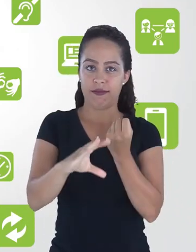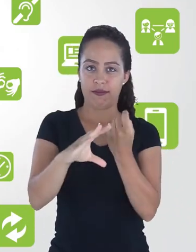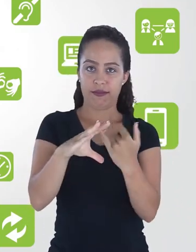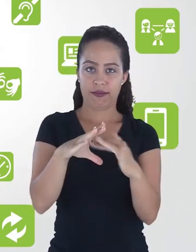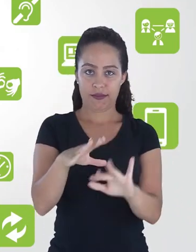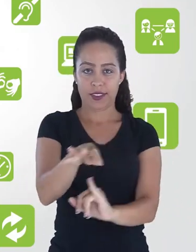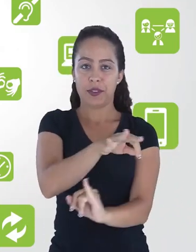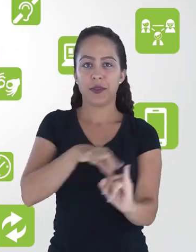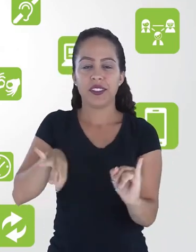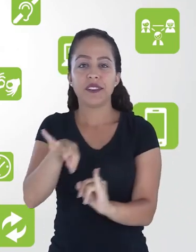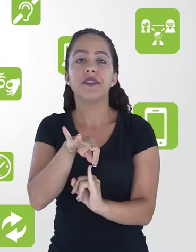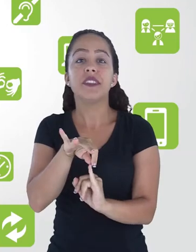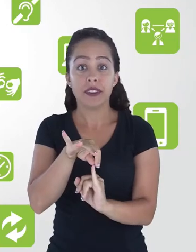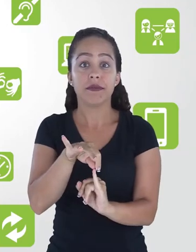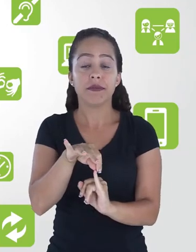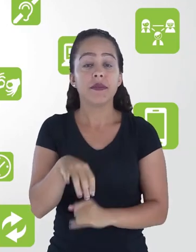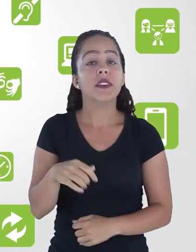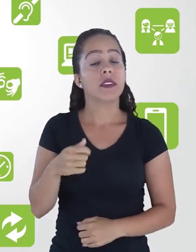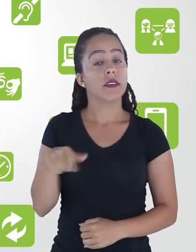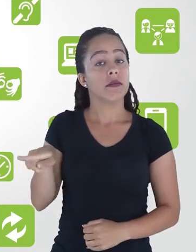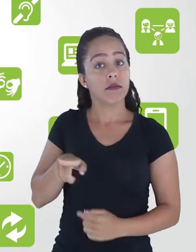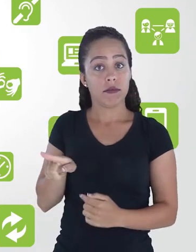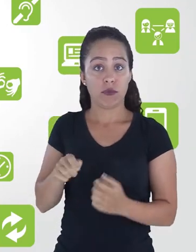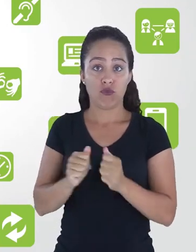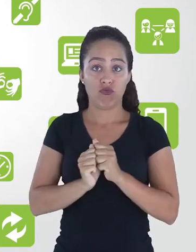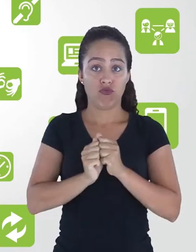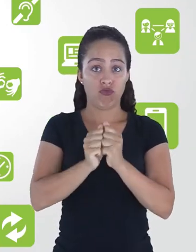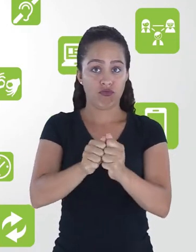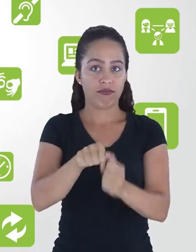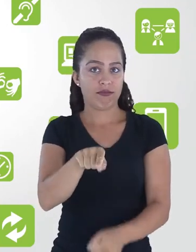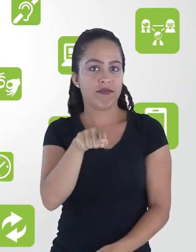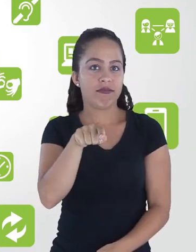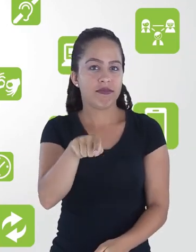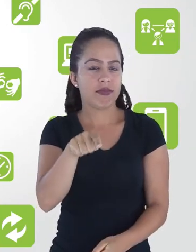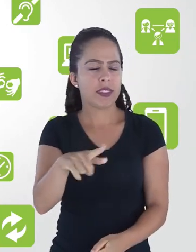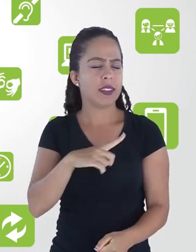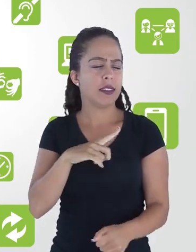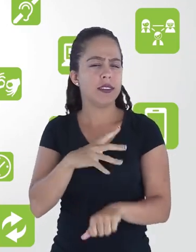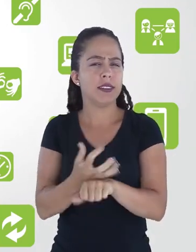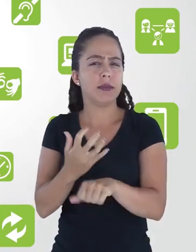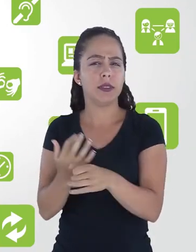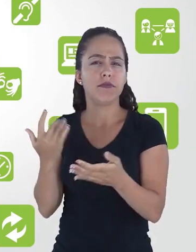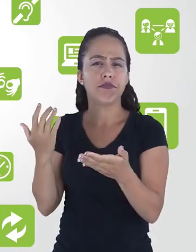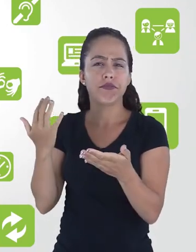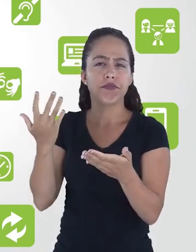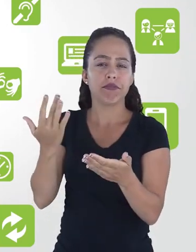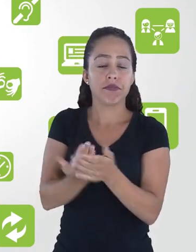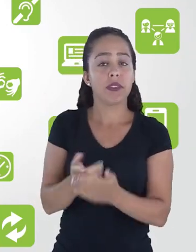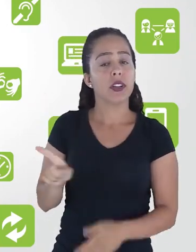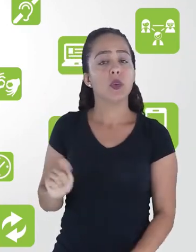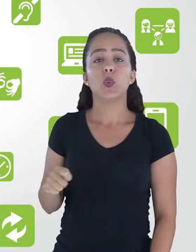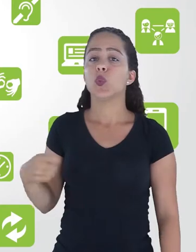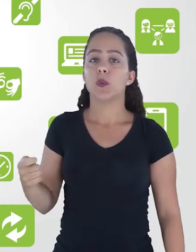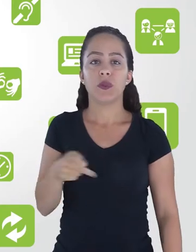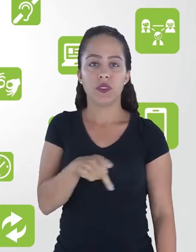Formação e Educação à Distância do IFES, o CEFOR, e acompanharei você ao longo da disciplina como professora.